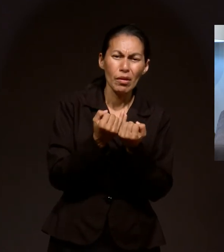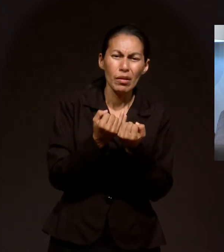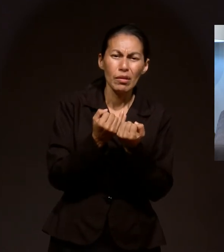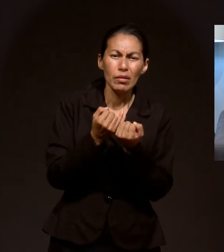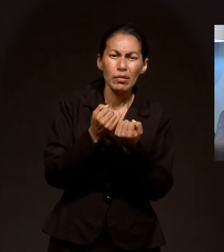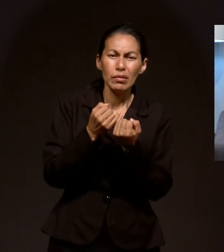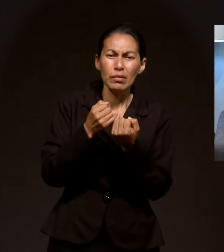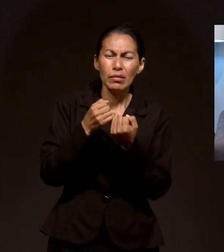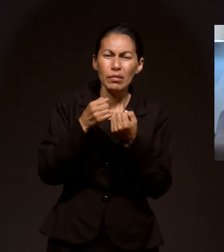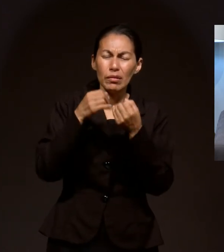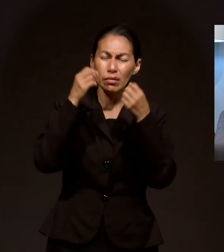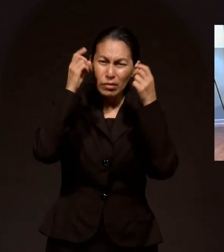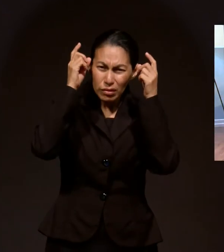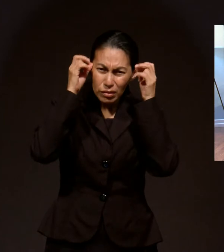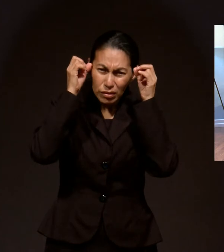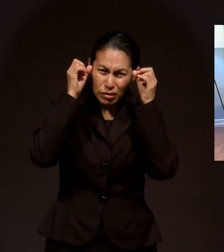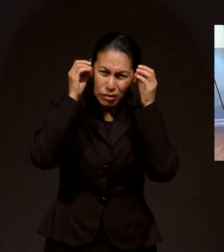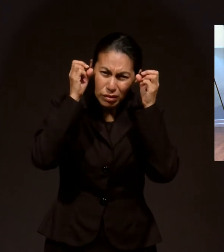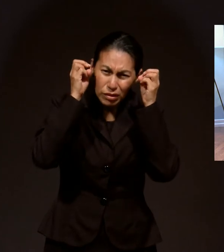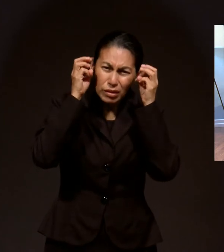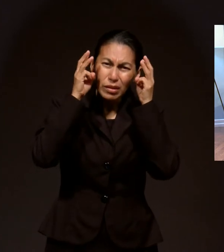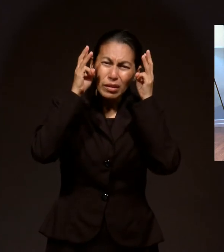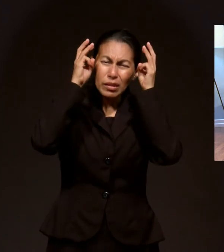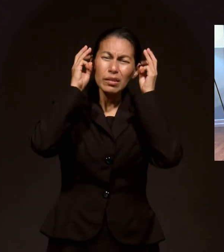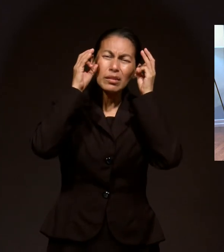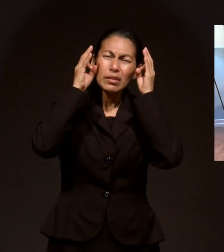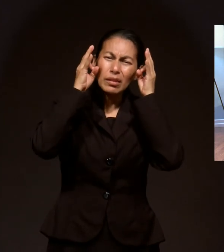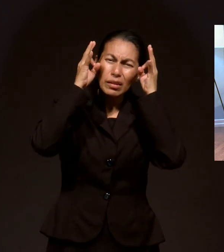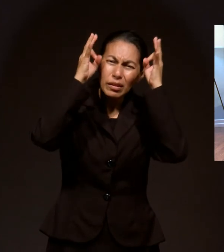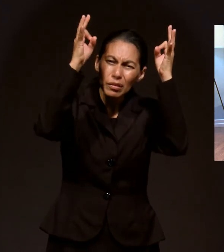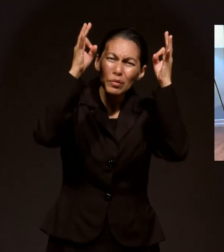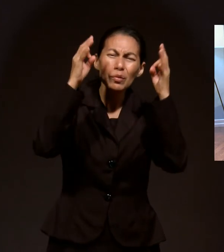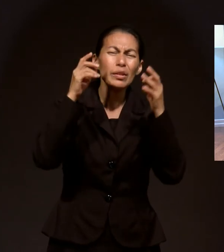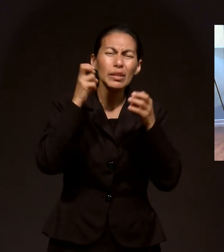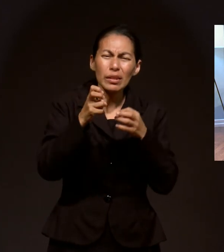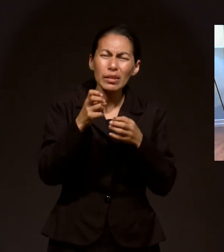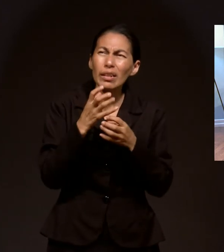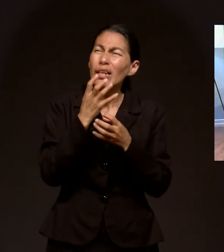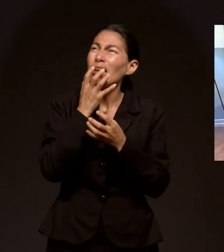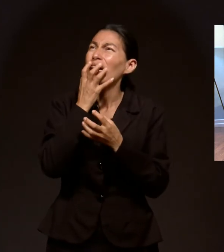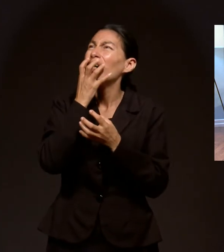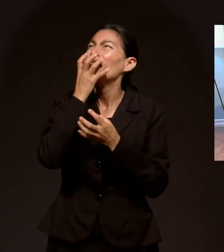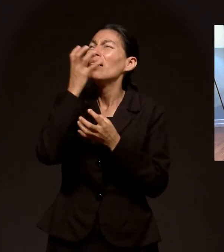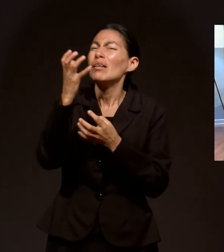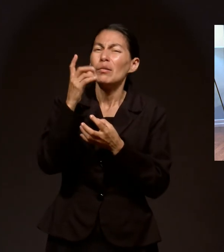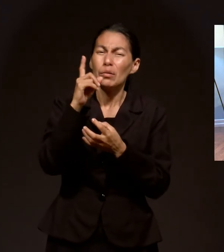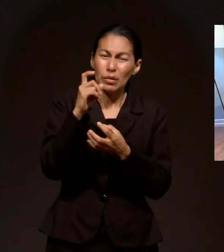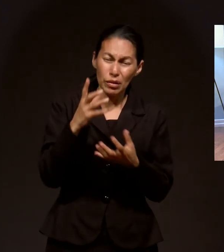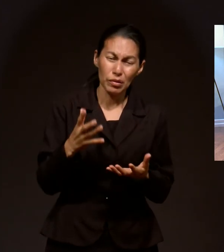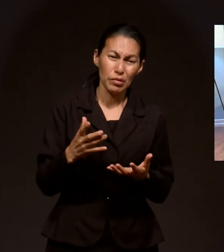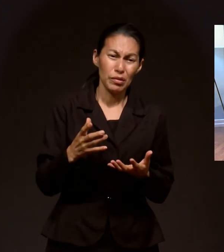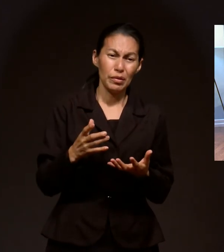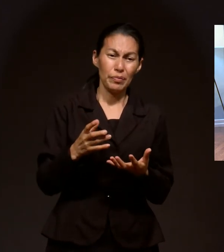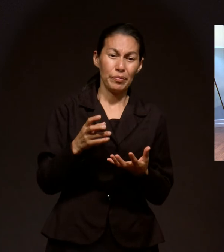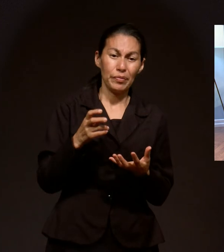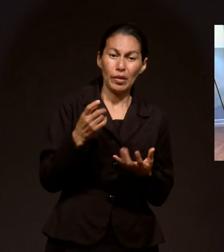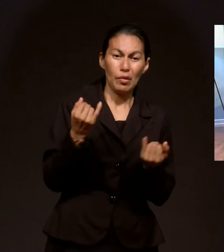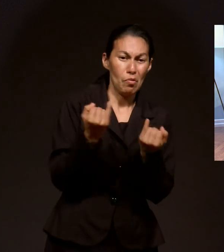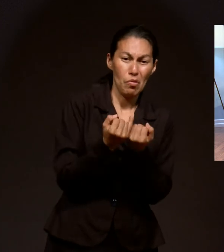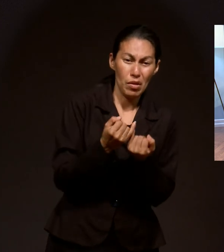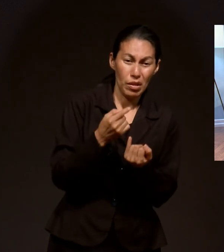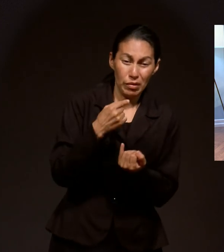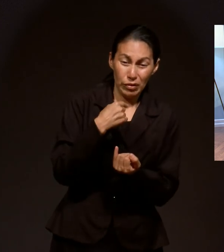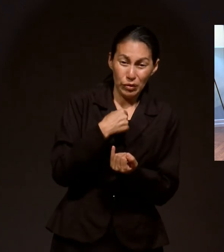por las corrientes de las aguas, así clama por ti, oh Dios, el alma mía. Mi alma tiene sed de Dios, del Dios